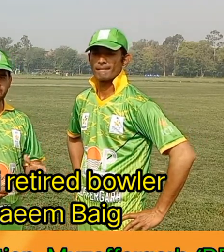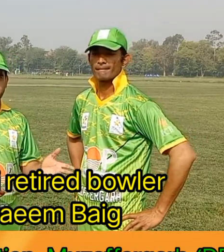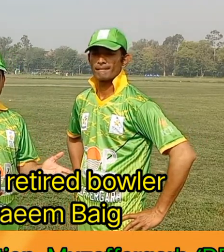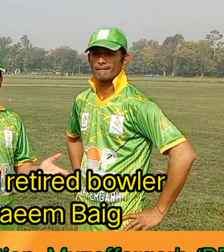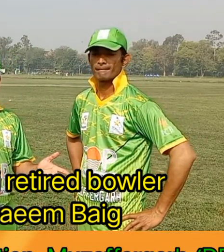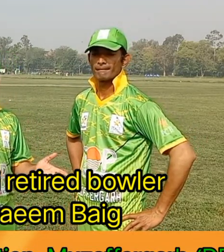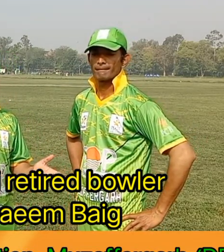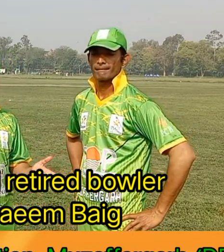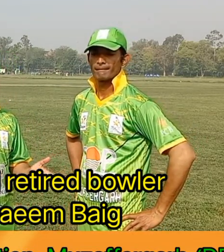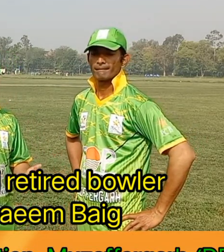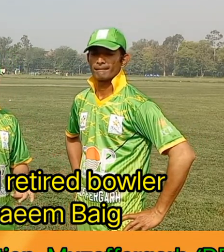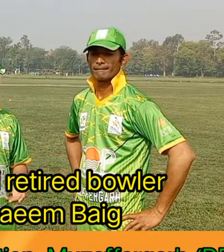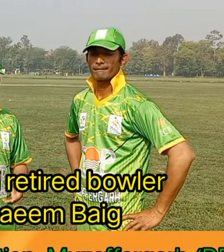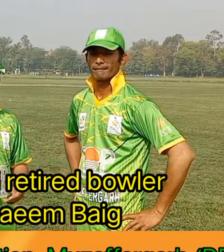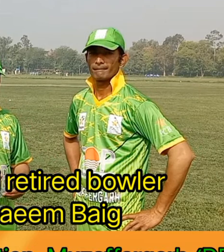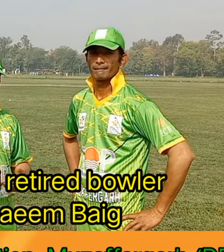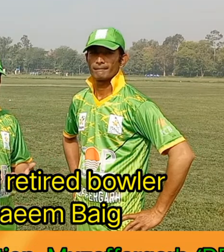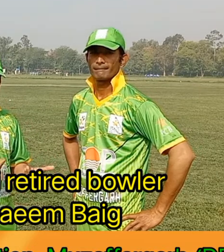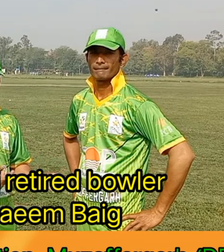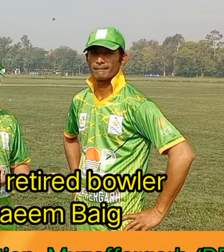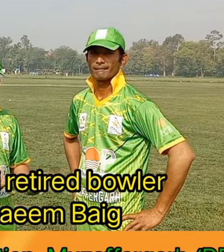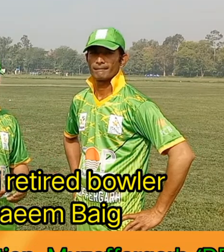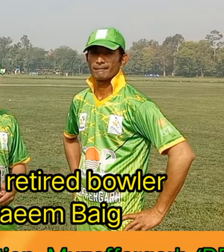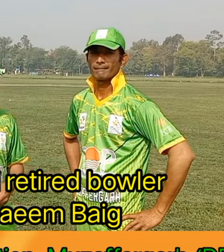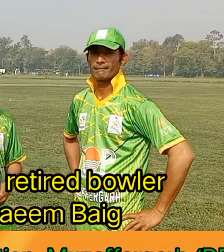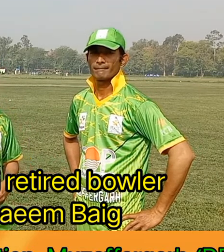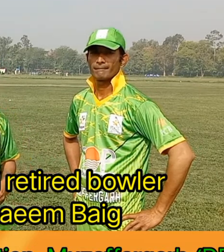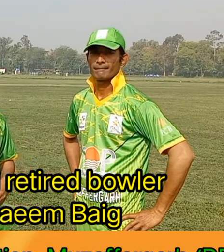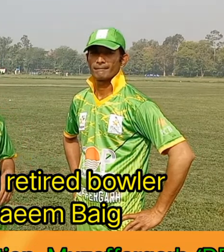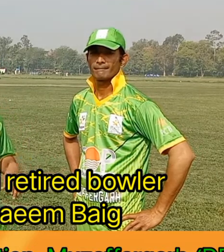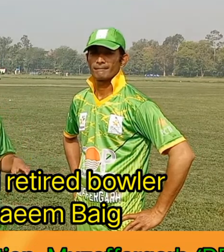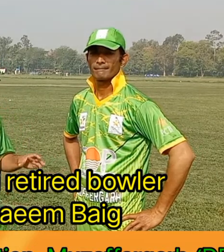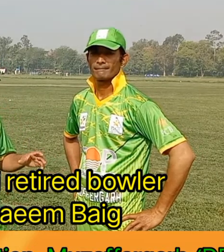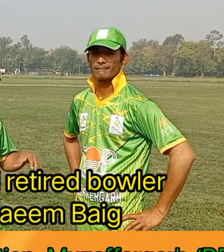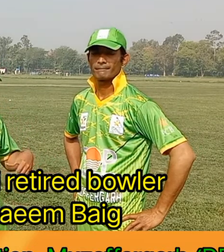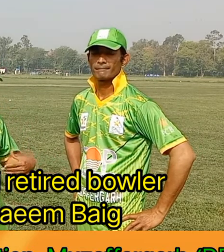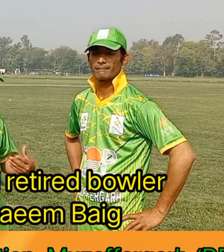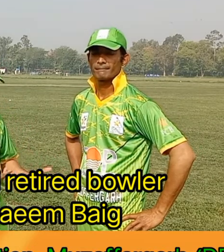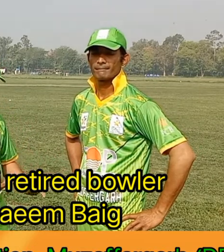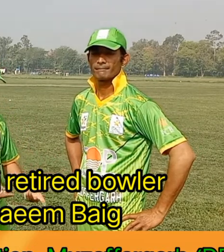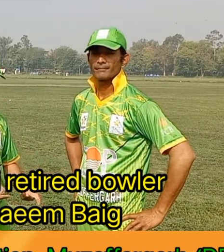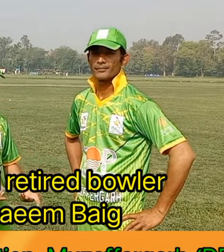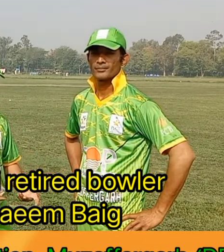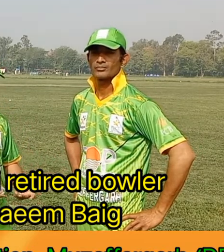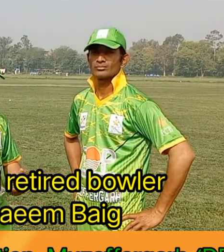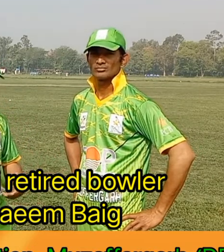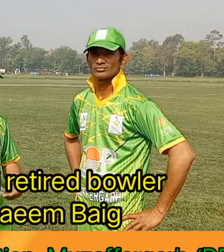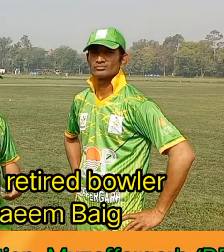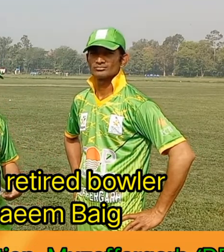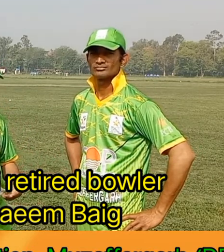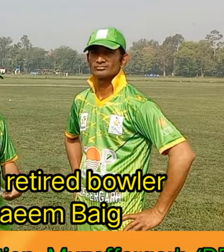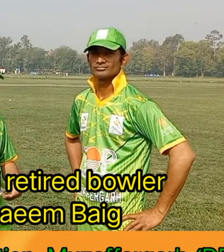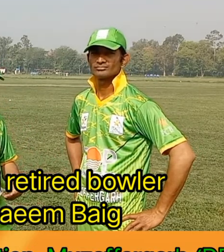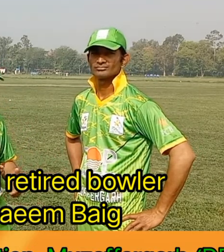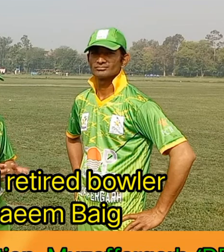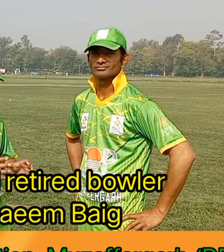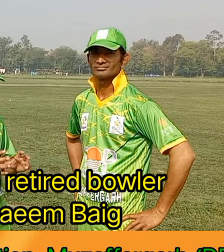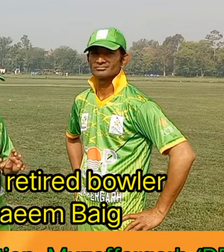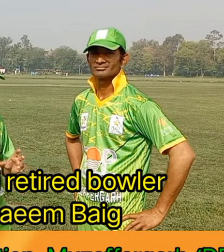اپنے تاثرات بیان کریں گے میں تھوڑا سا ان کو گائیڈ کر لوں تو یہ کیا کچھ بتائیں گے میں آپ کو یعنی کہ